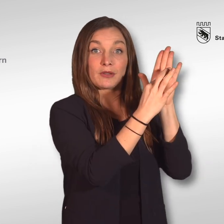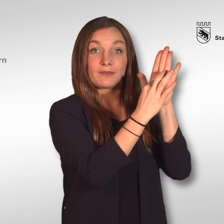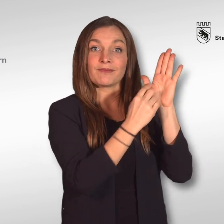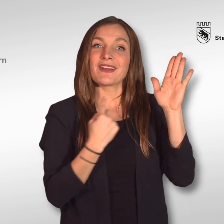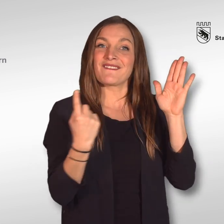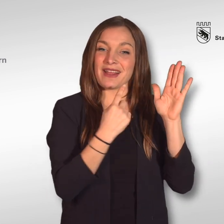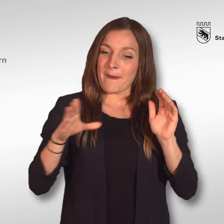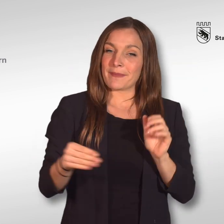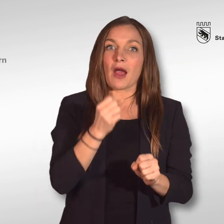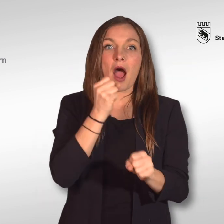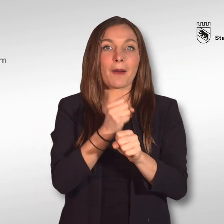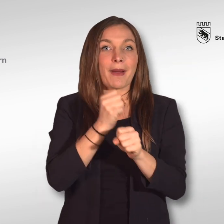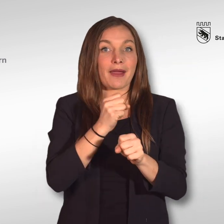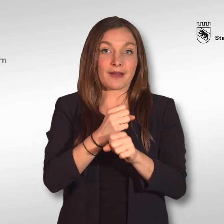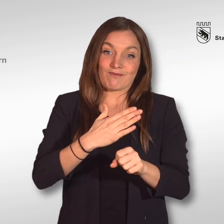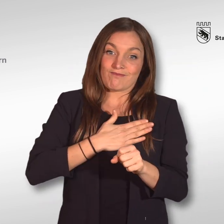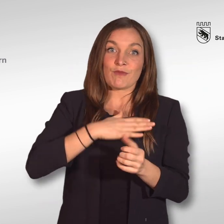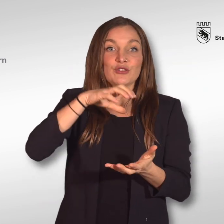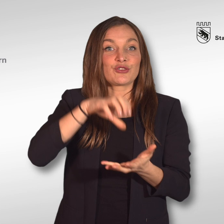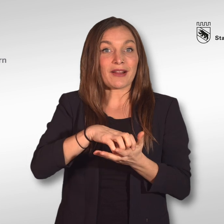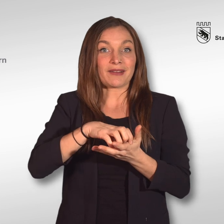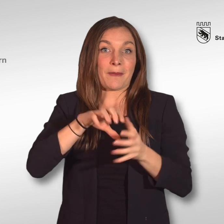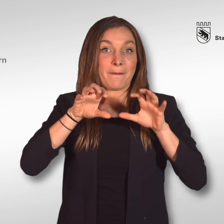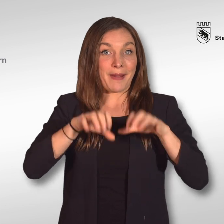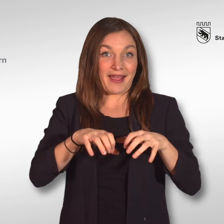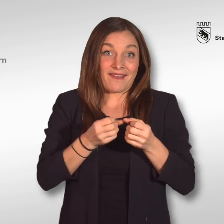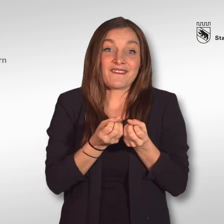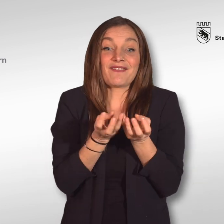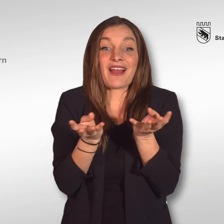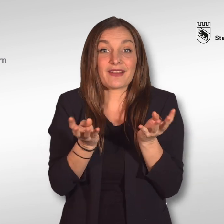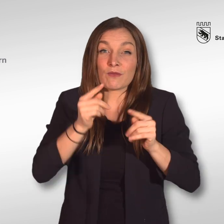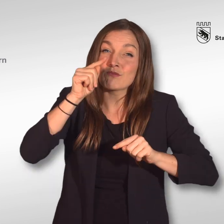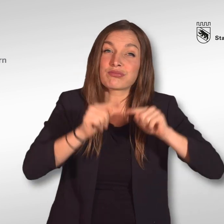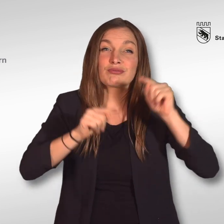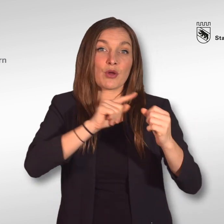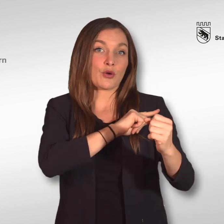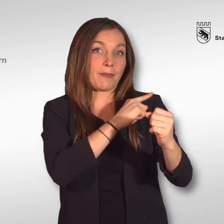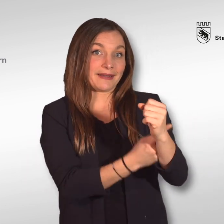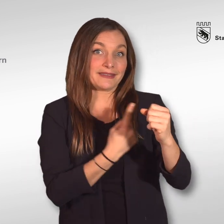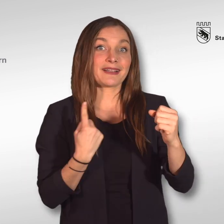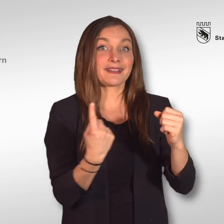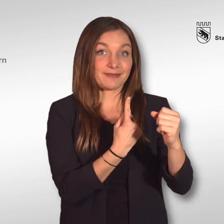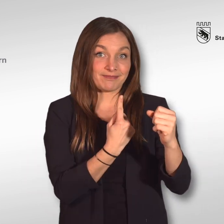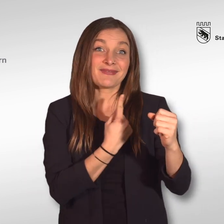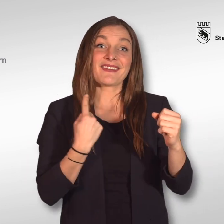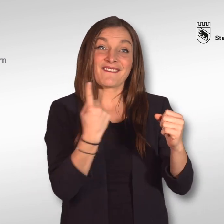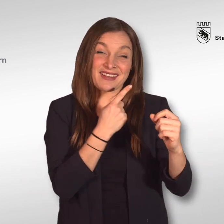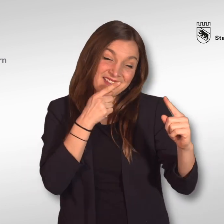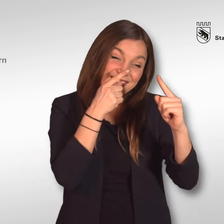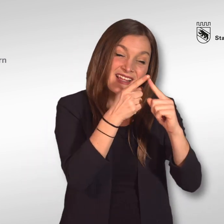Die Stadt Bern lebt von der Vielfalt ihrer Mitarbeiterinnen und Mitarbeiter. Wir setzen uns ein für